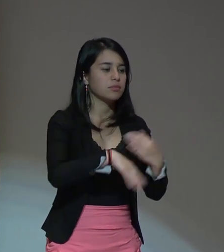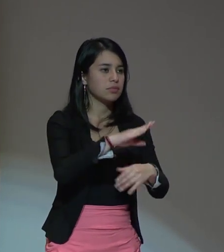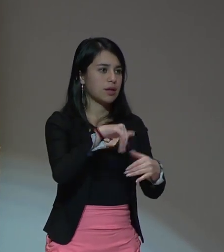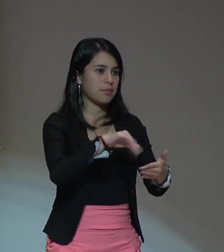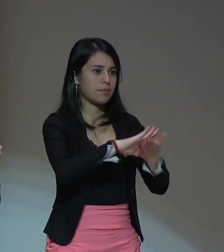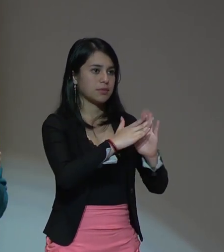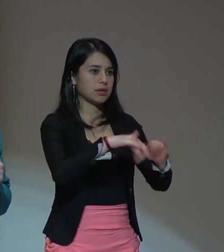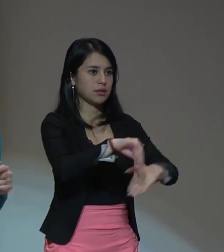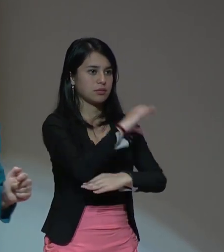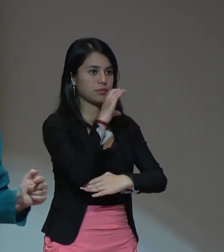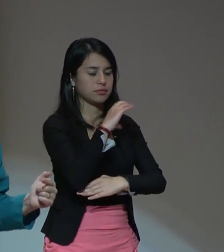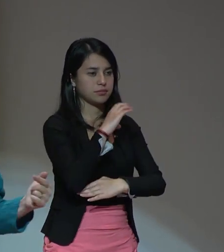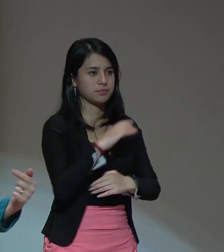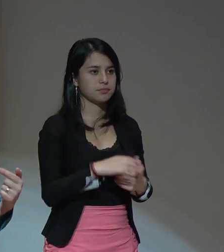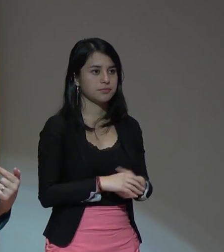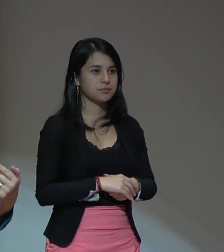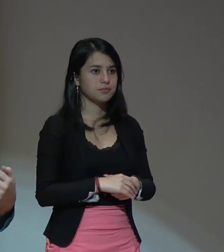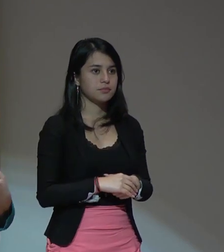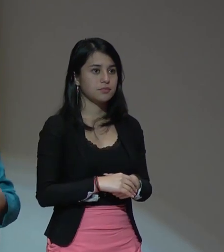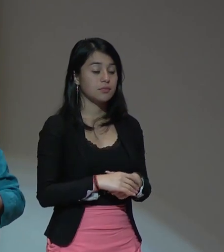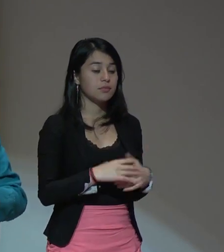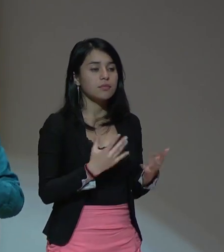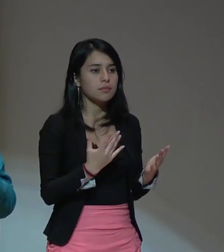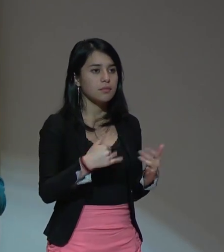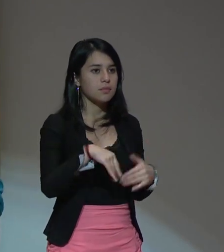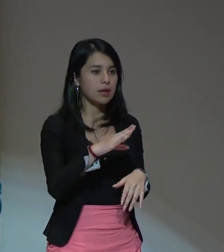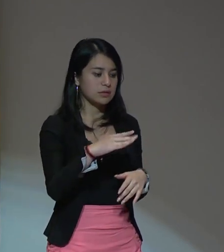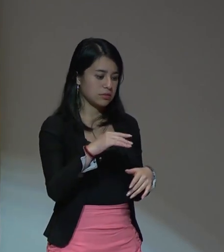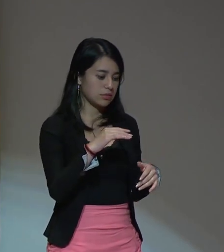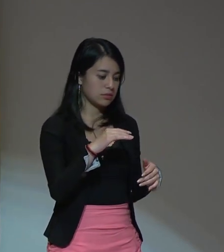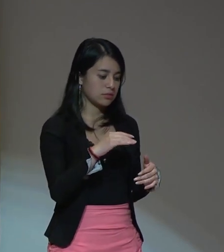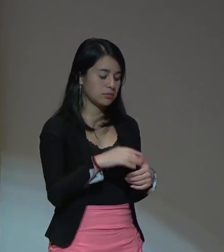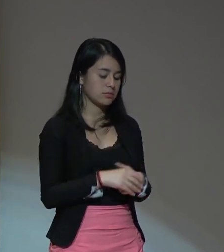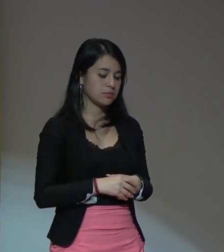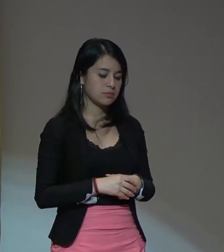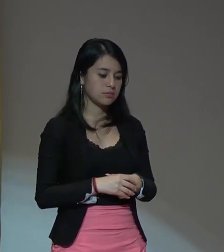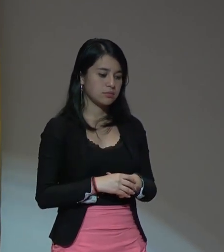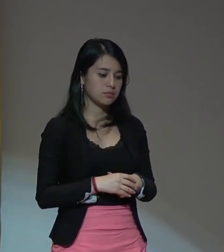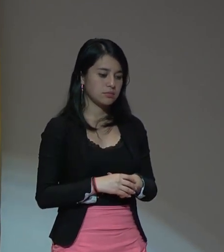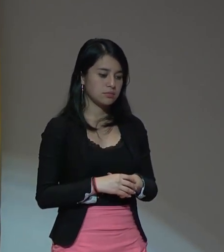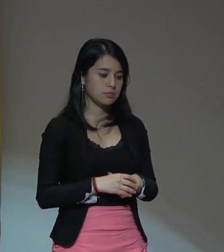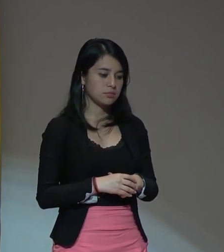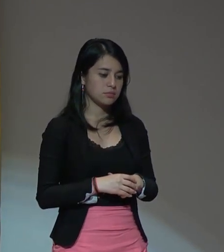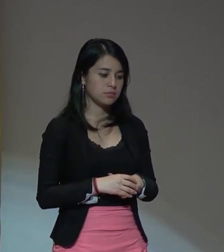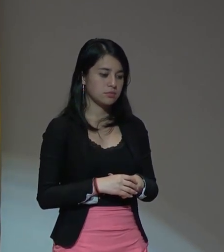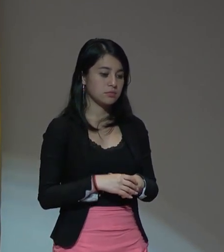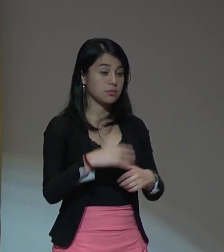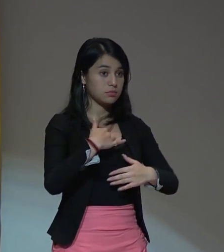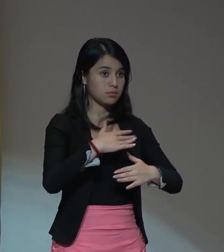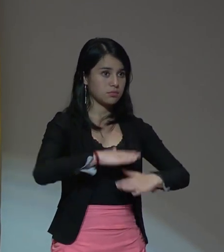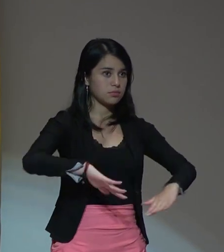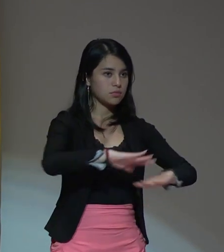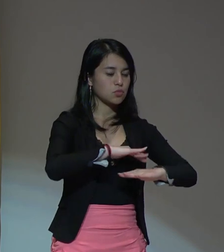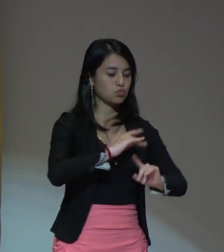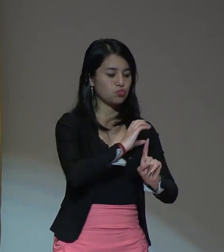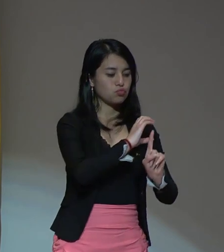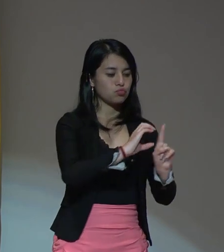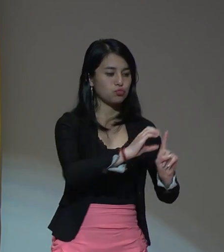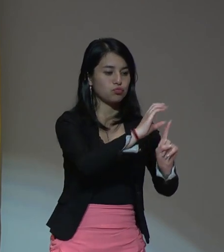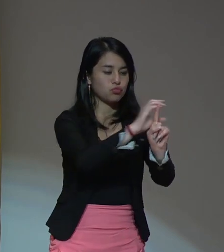este país desde lo que es y son las culturas